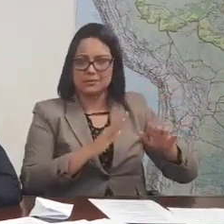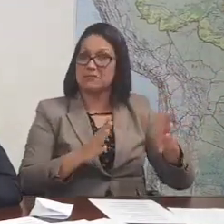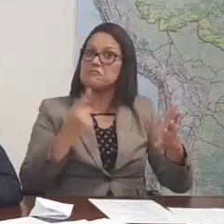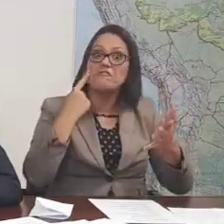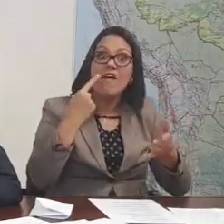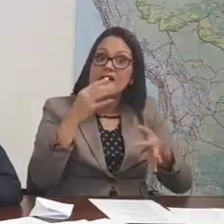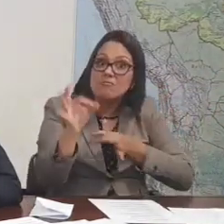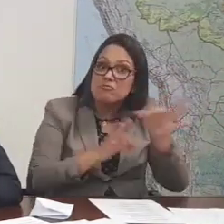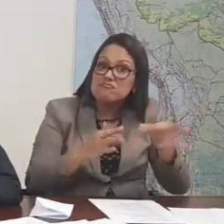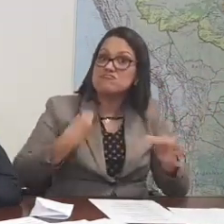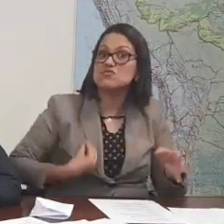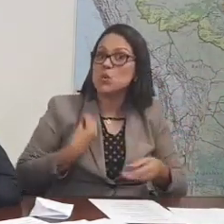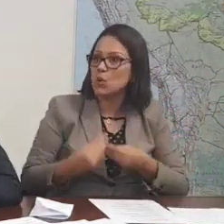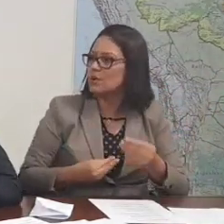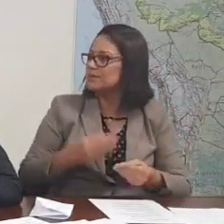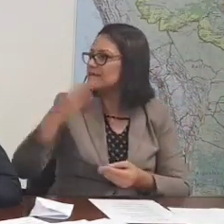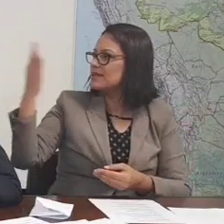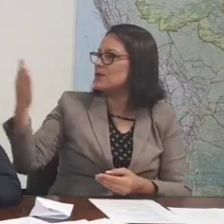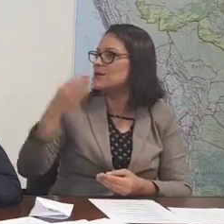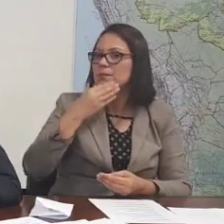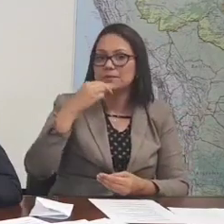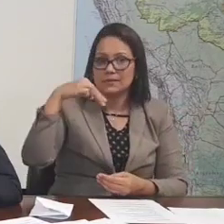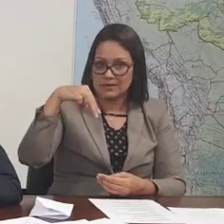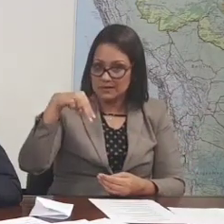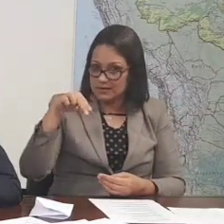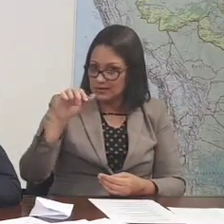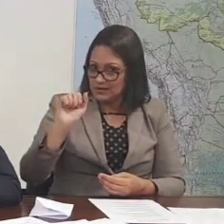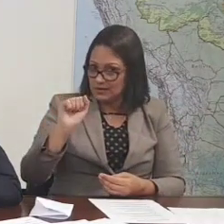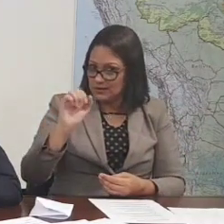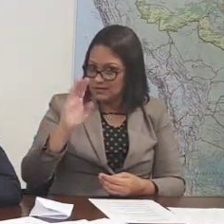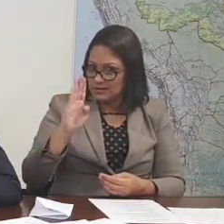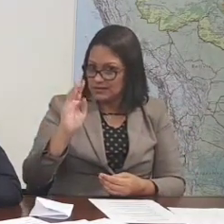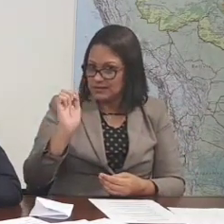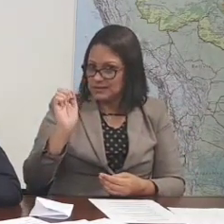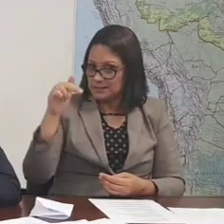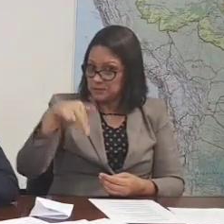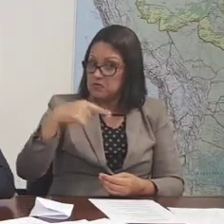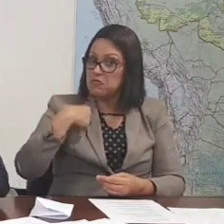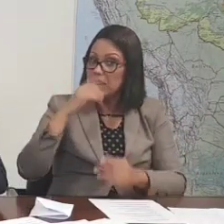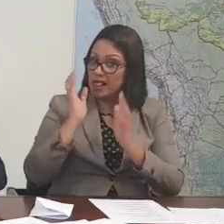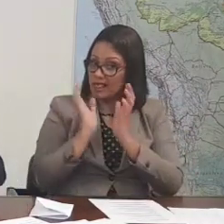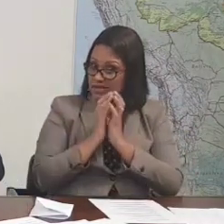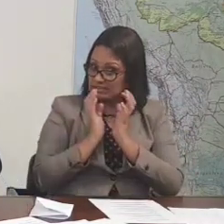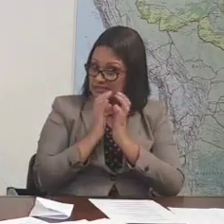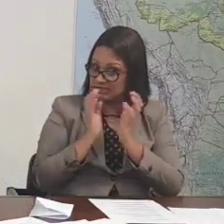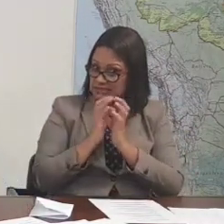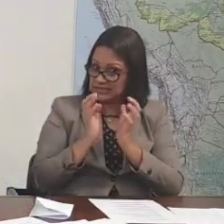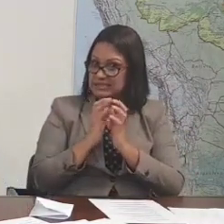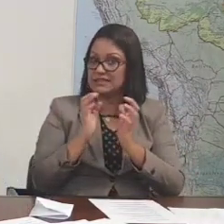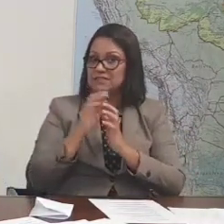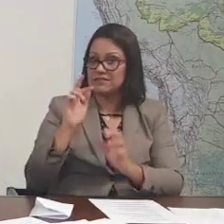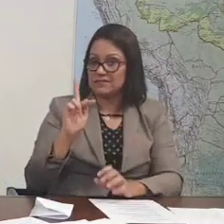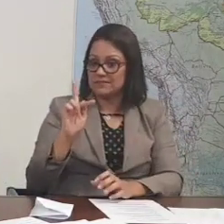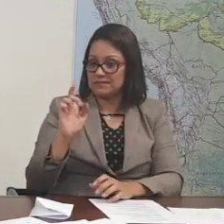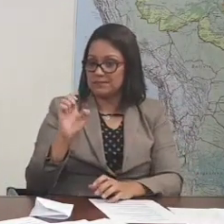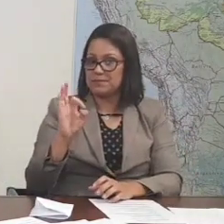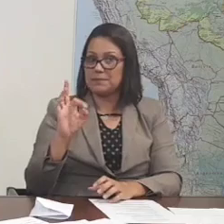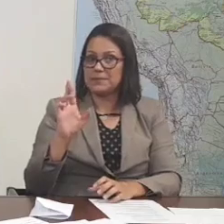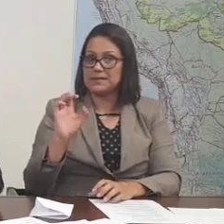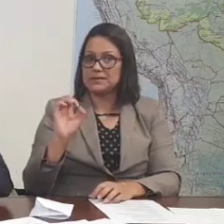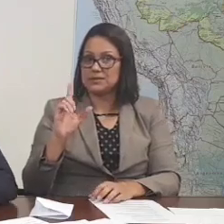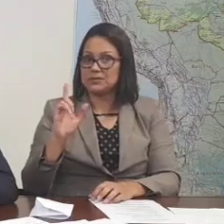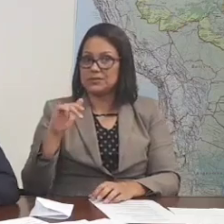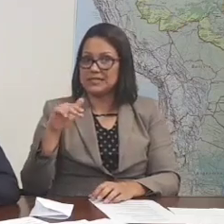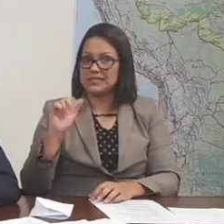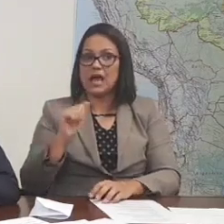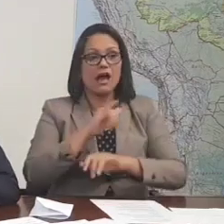esteve comigo em Petrolina e Recife, né, um encontro de governadores do Nordeste, até nós anunciamos pessoalmente lá de novo